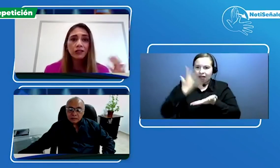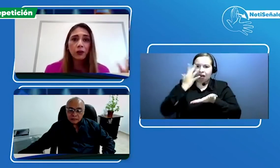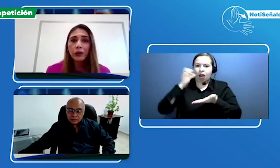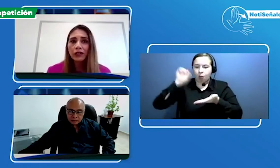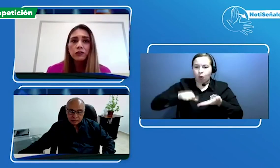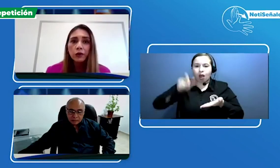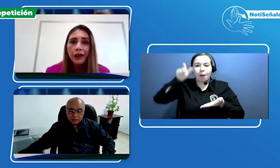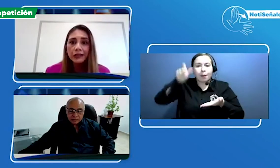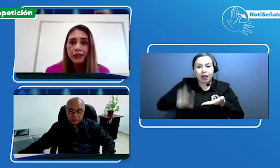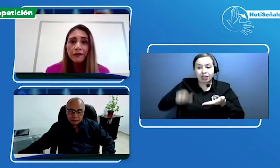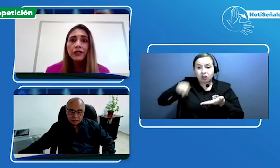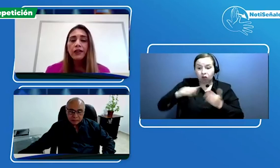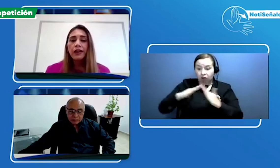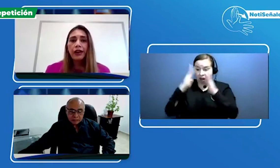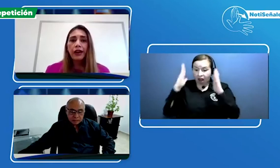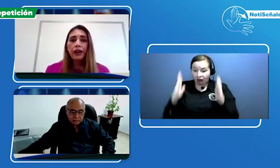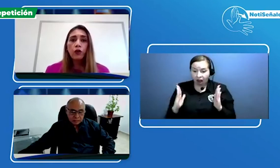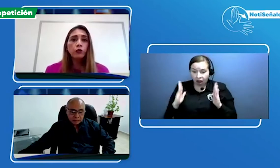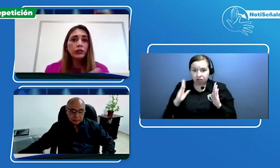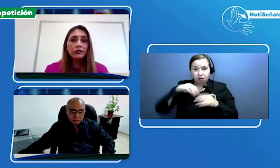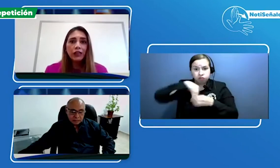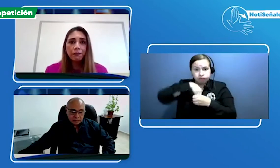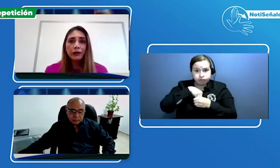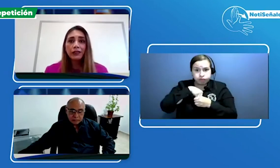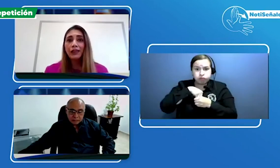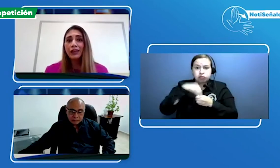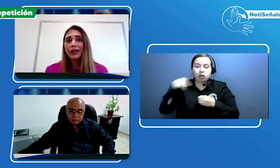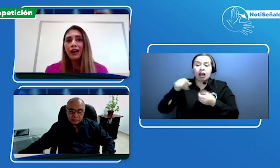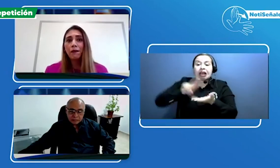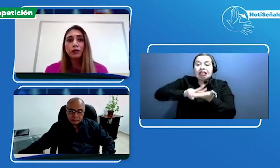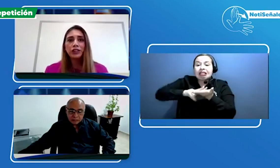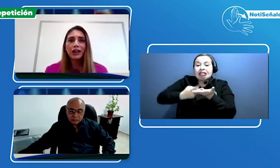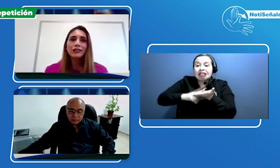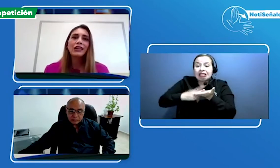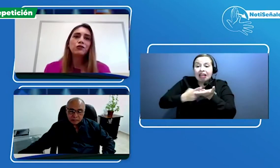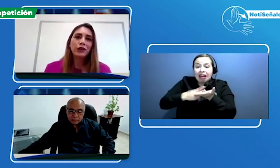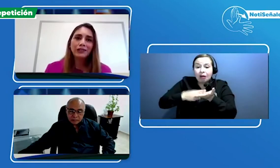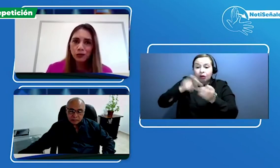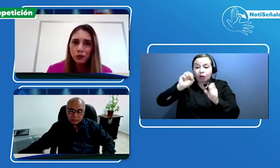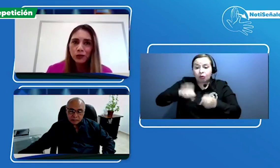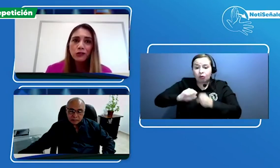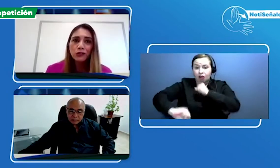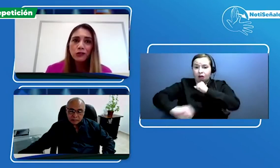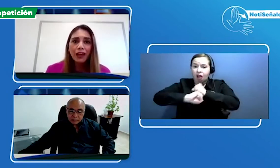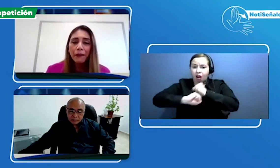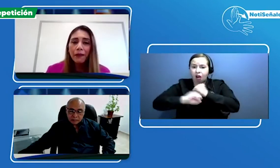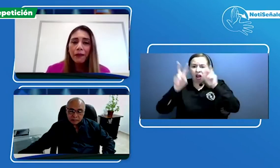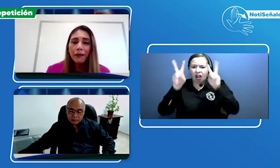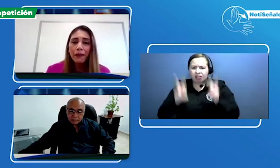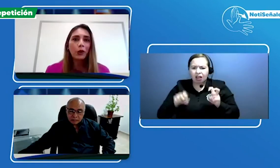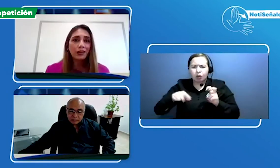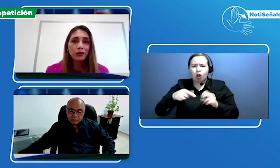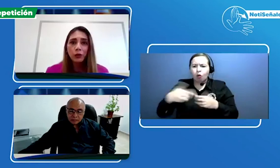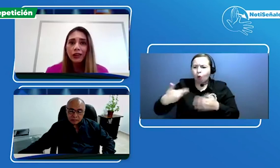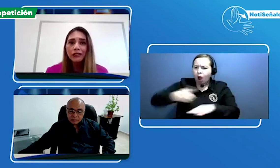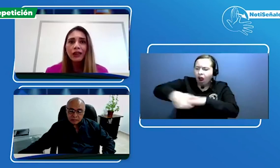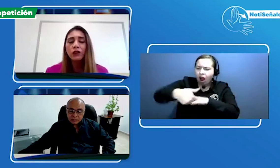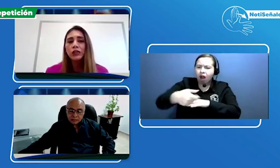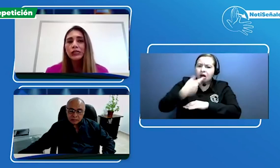se encuentra en su casa con un intérprete y apoyarla en la solicitud de sus medicamentos o cualquier duda que tenga con el